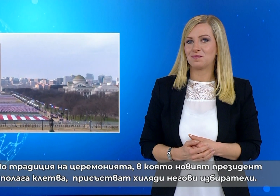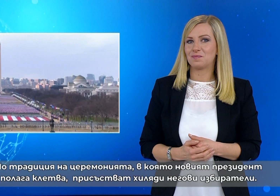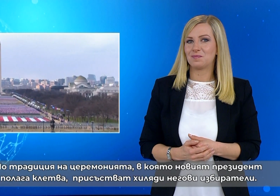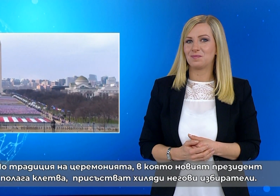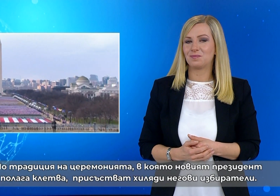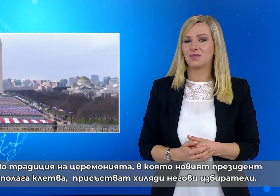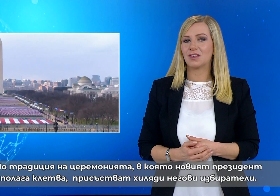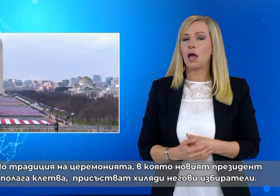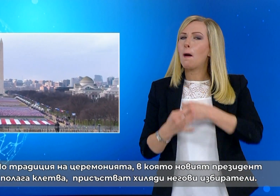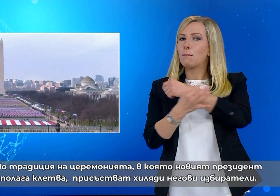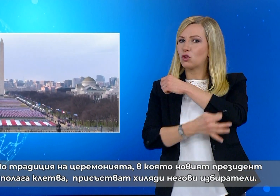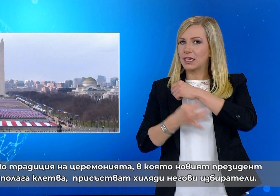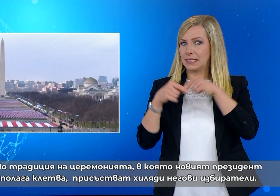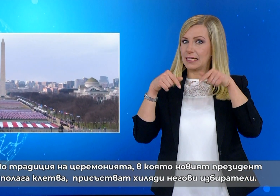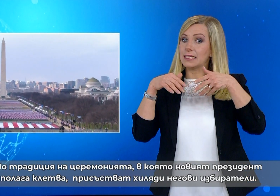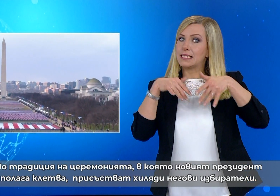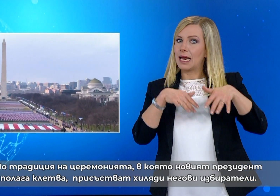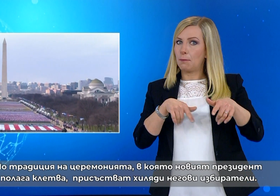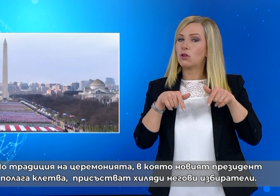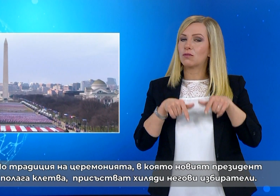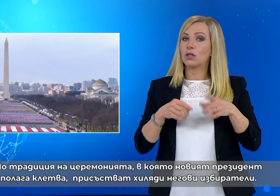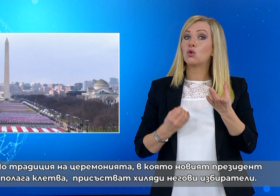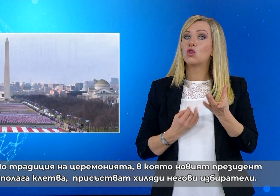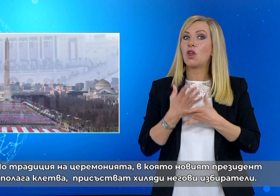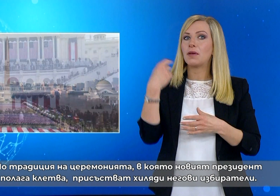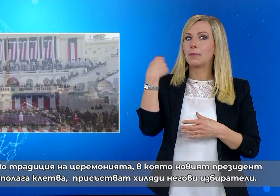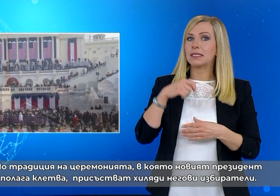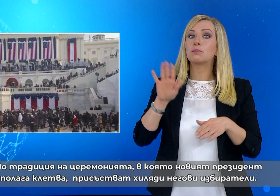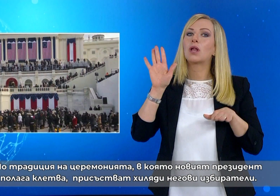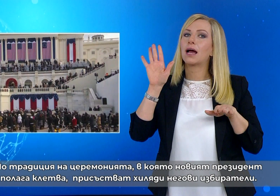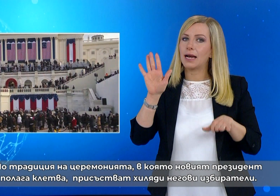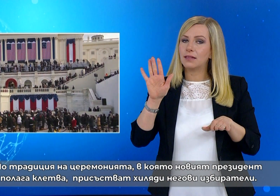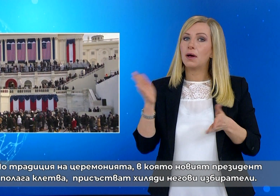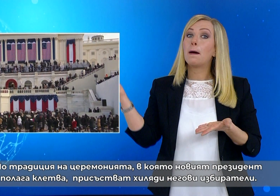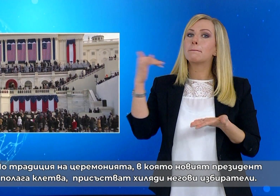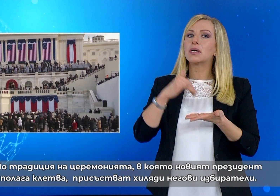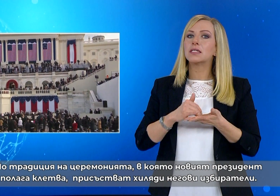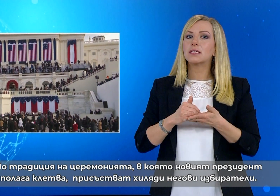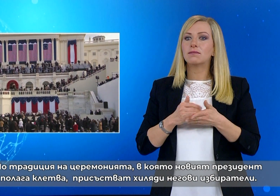По традиция на церемонията, която новият президент полага клетва, присъстват хиляди негови избиратели.